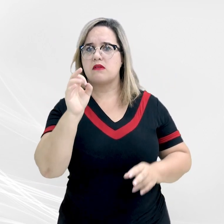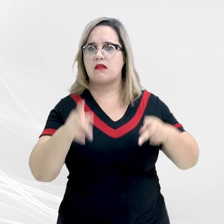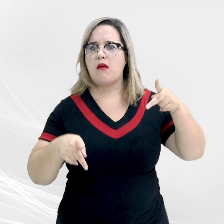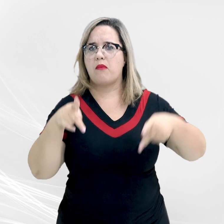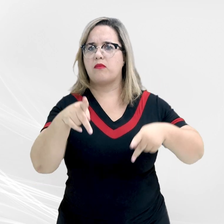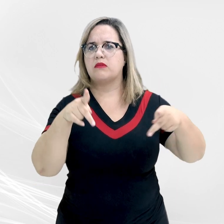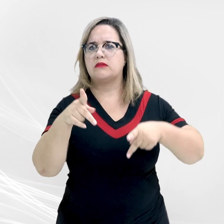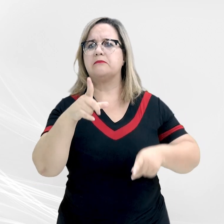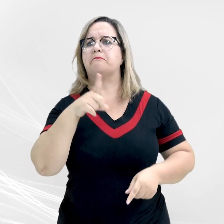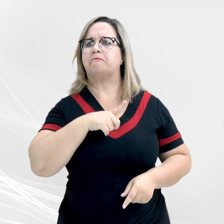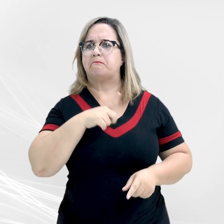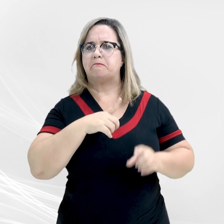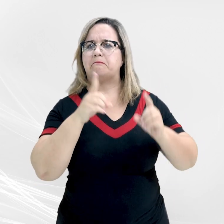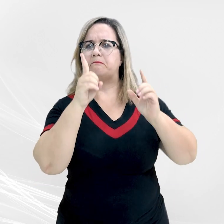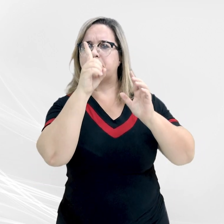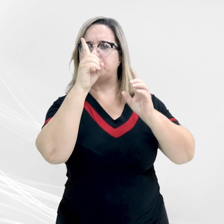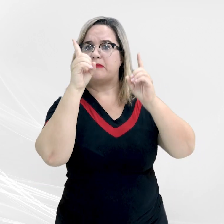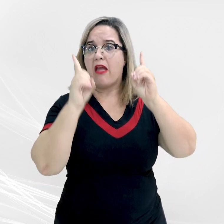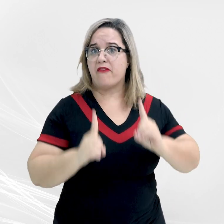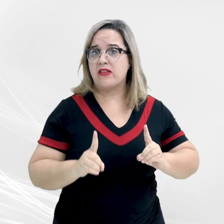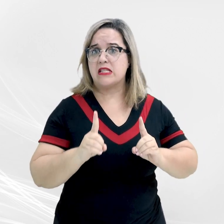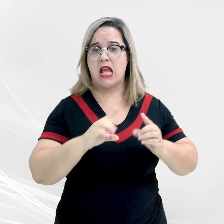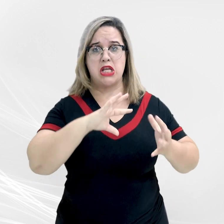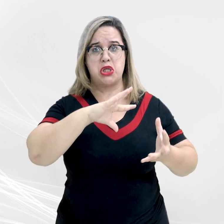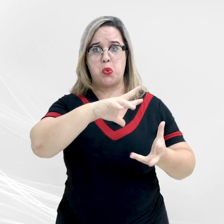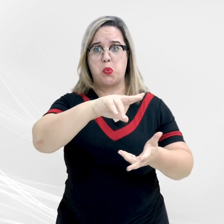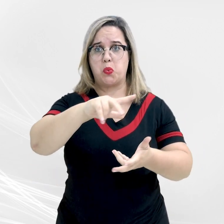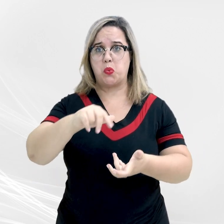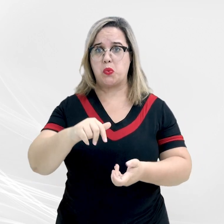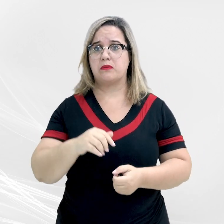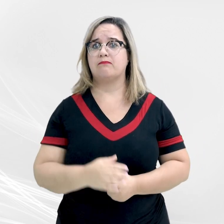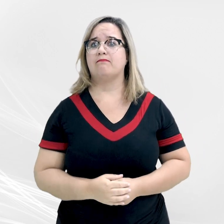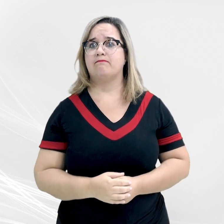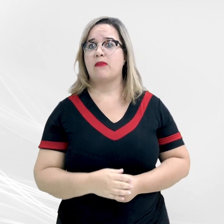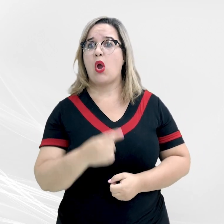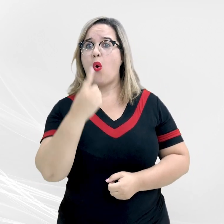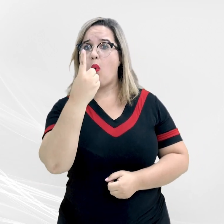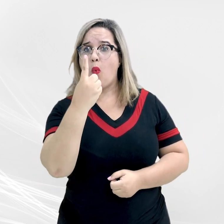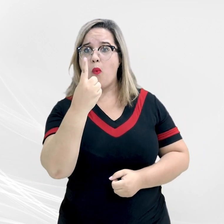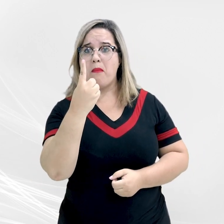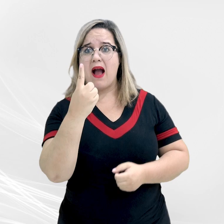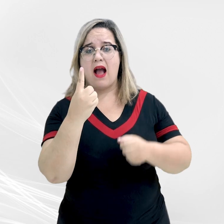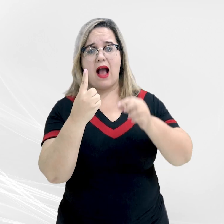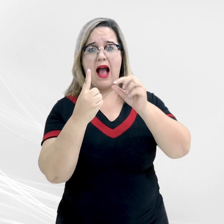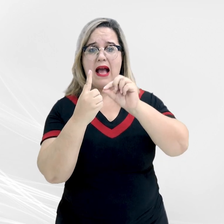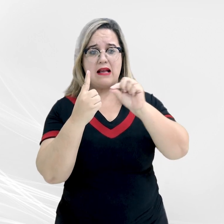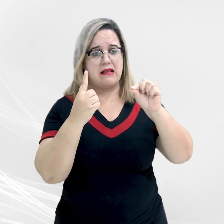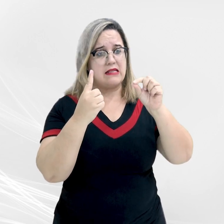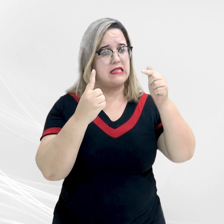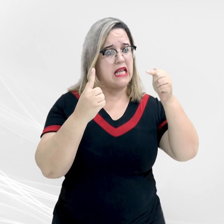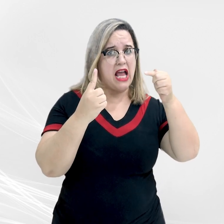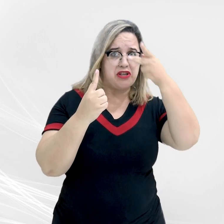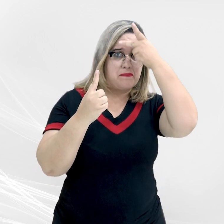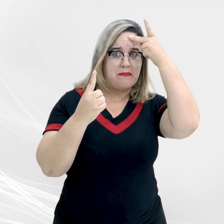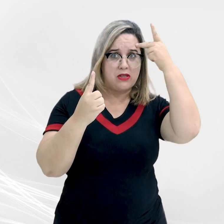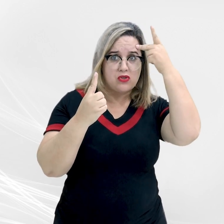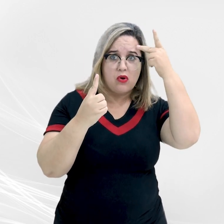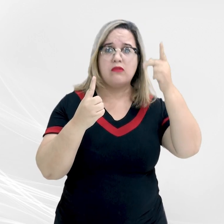vive com alguma deficiência no mundo. Isso significa uma em cada sete pessoas. No Brasil, de